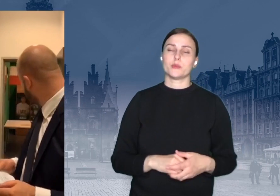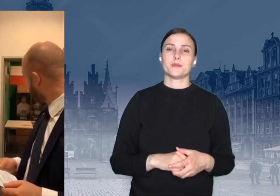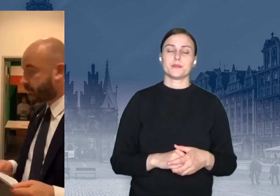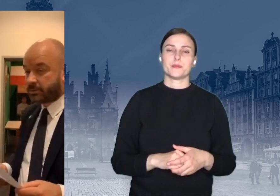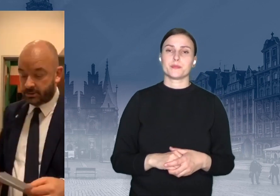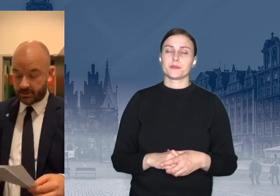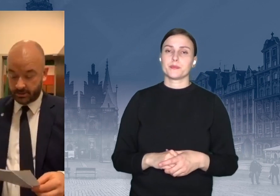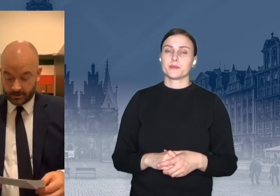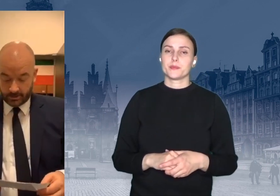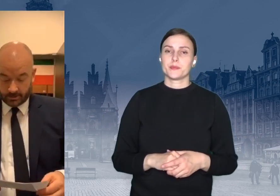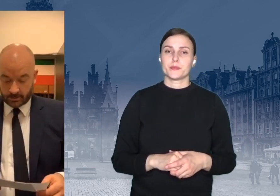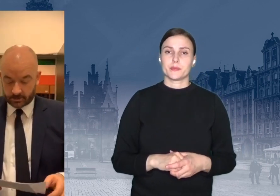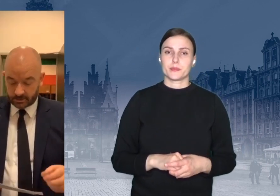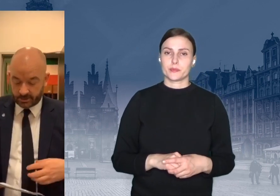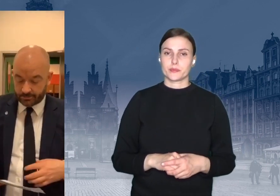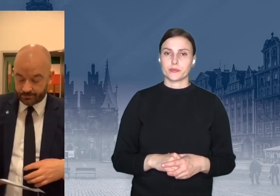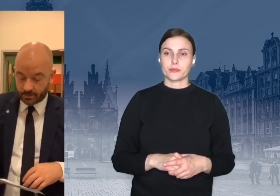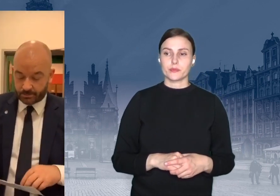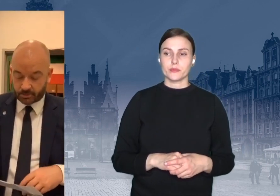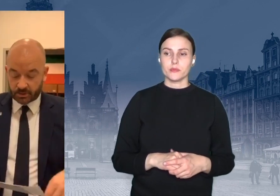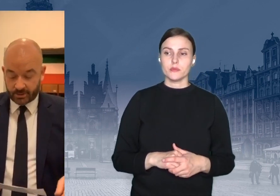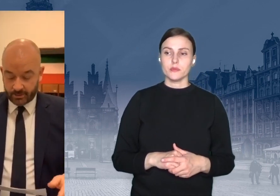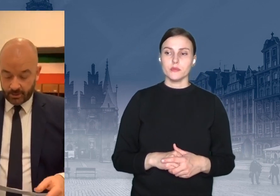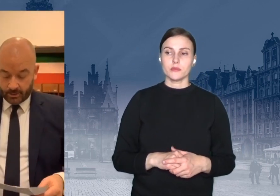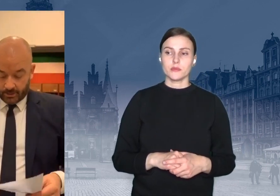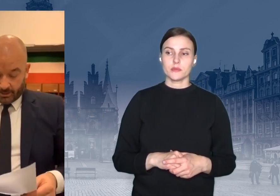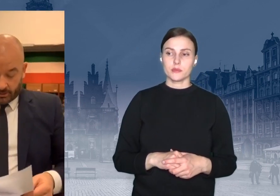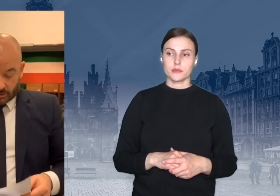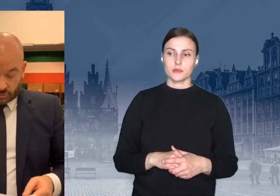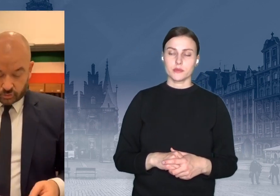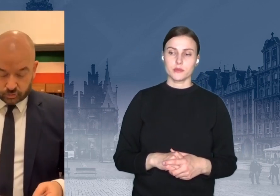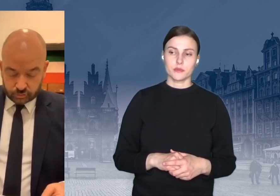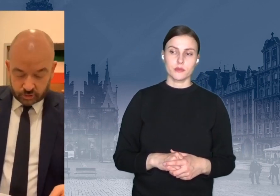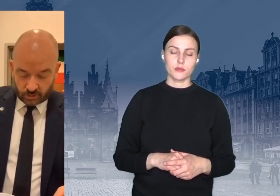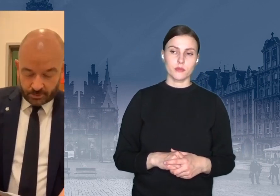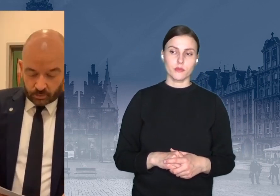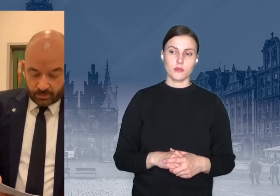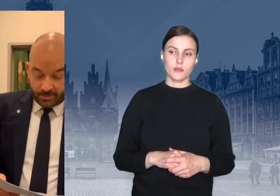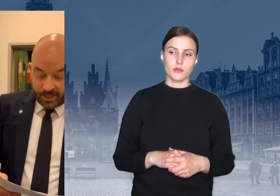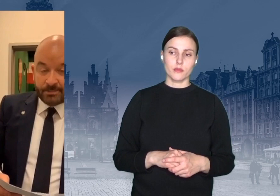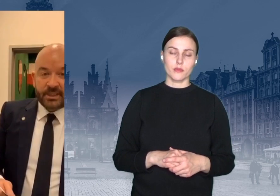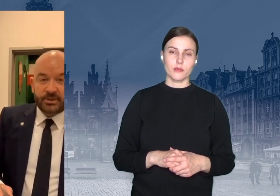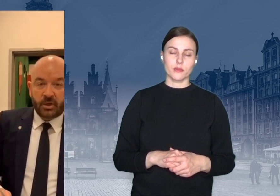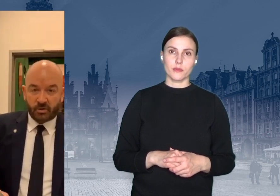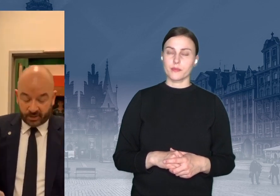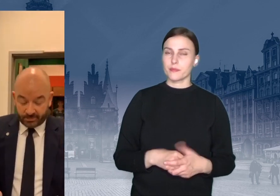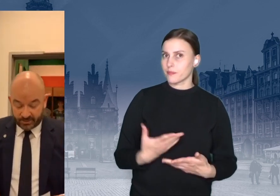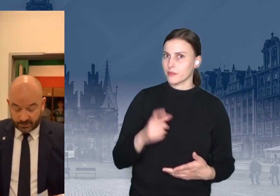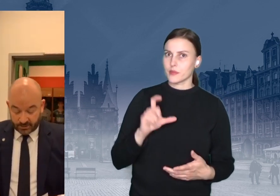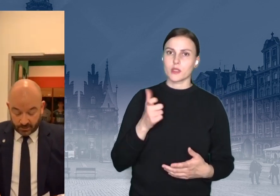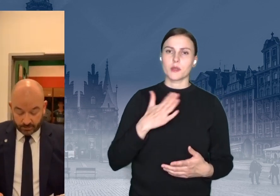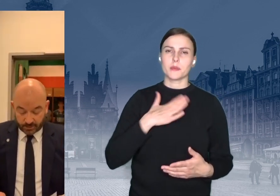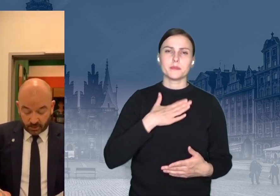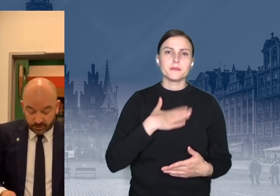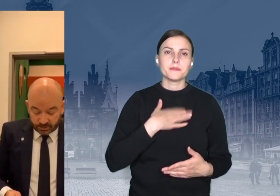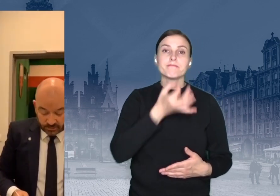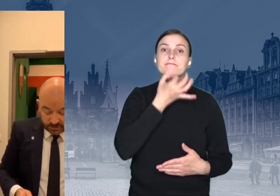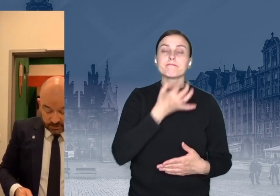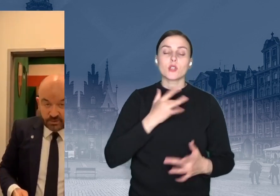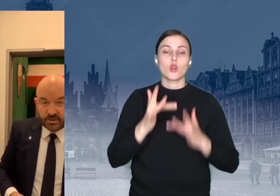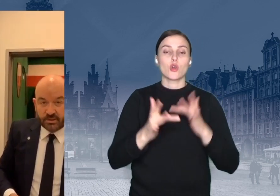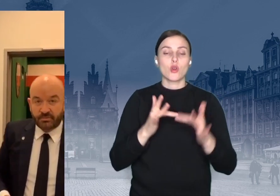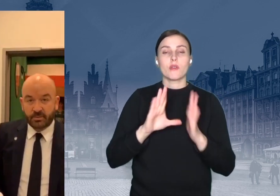czy się o coś nie spotknę. Co my tu mamy? A pytacie o rower miejski. Moi drodzy, rzeczywiście